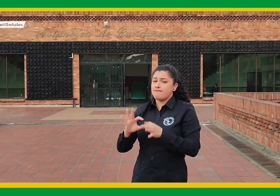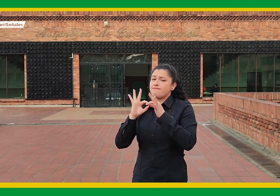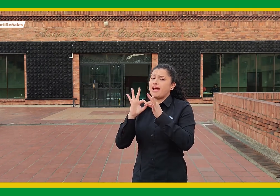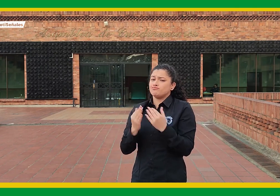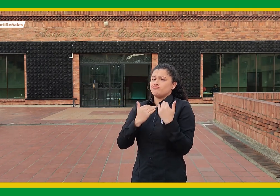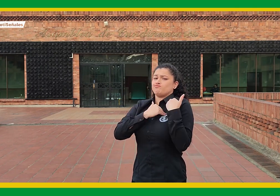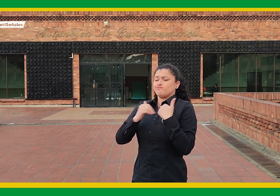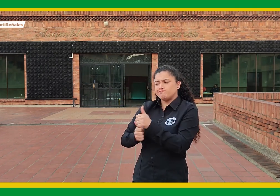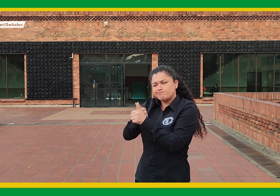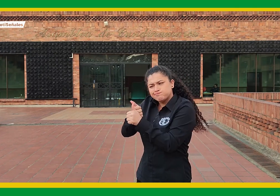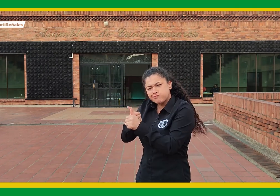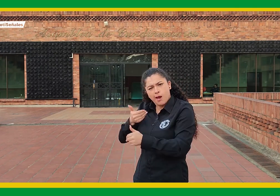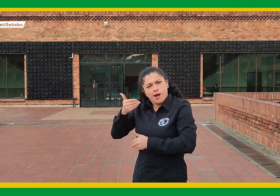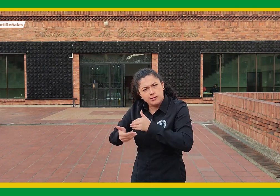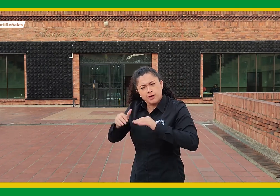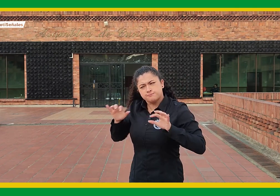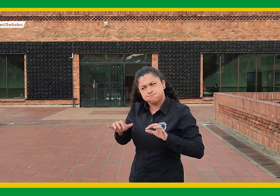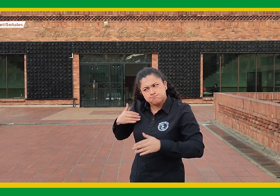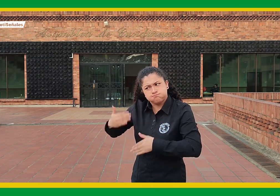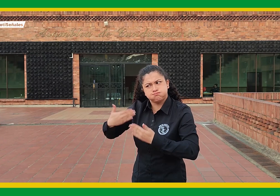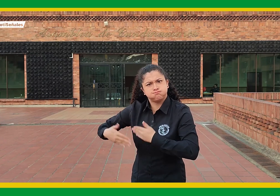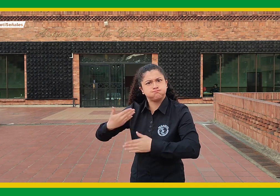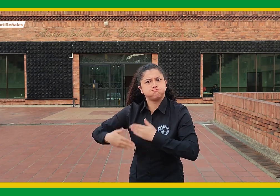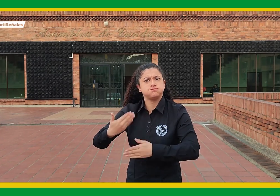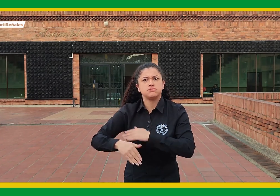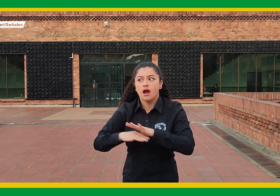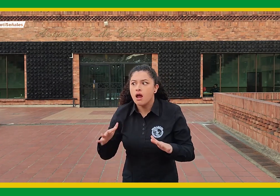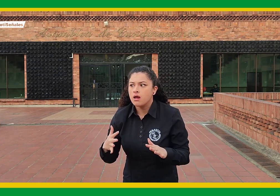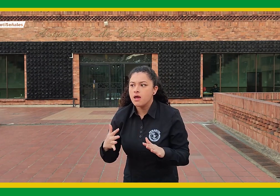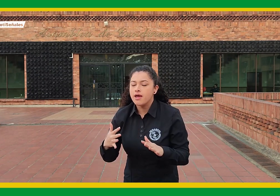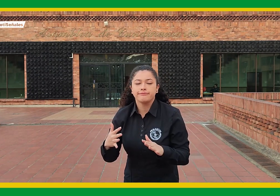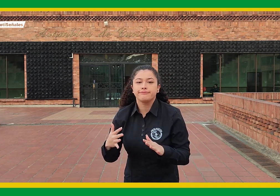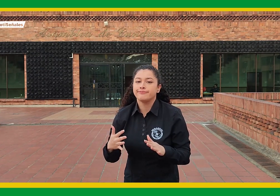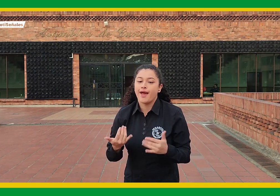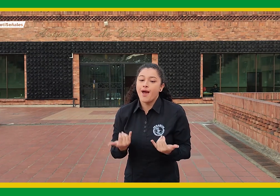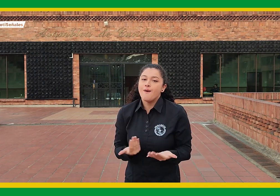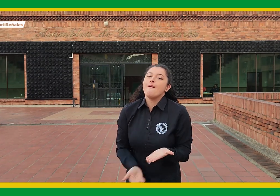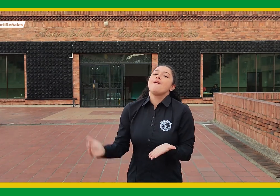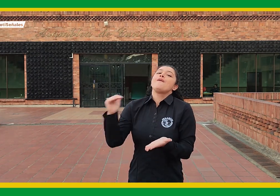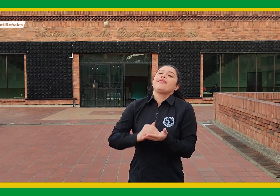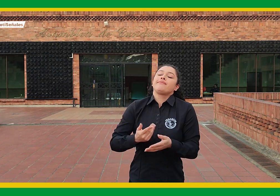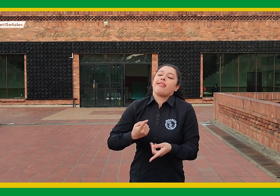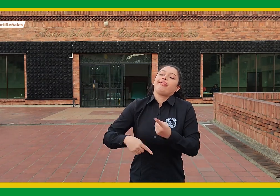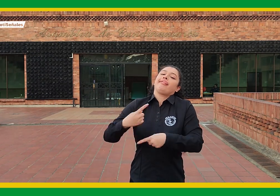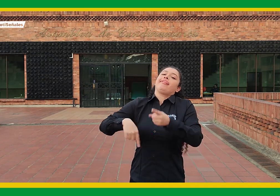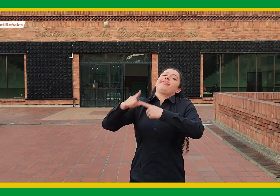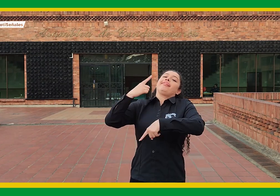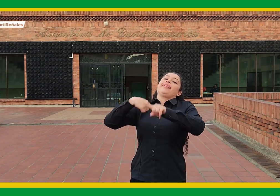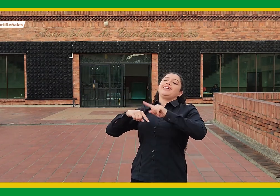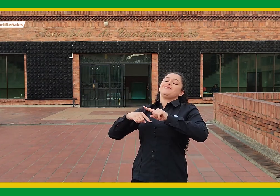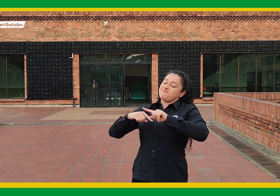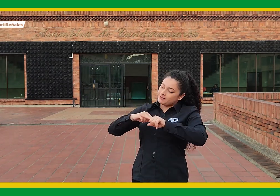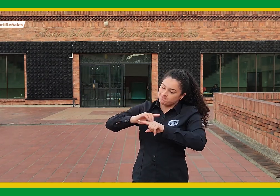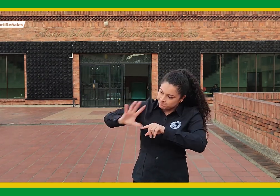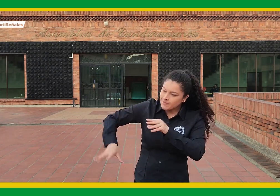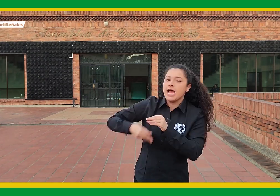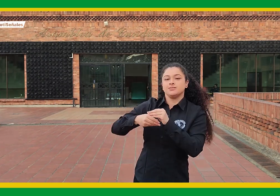FENASCOL empezó el acompañamiento a este proceso y ahora se ha vuelto a retomar el trabajo en equipo para que este proyecto de